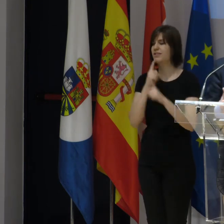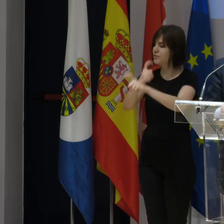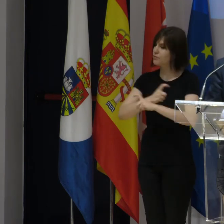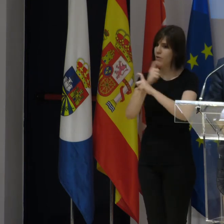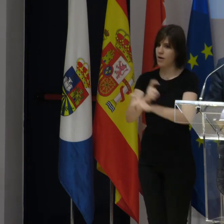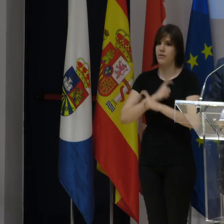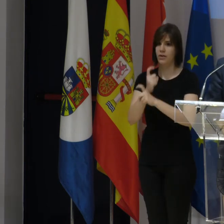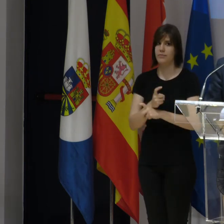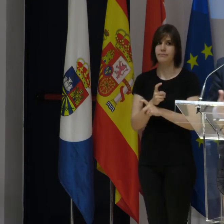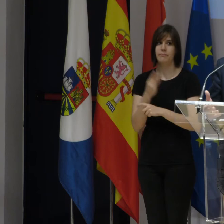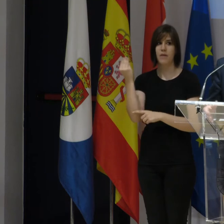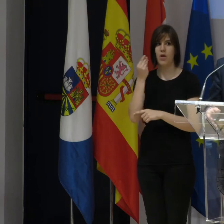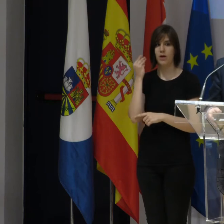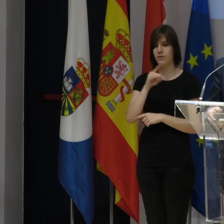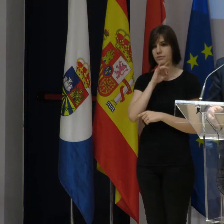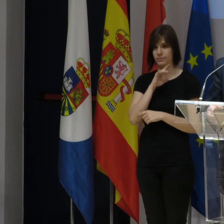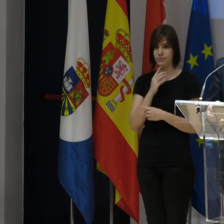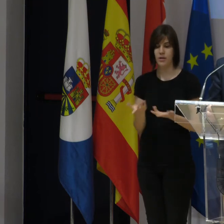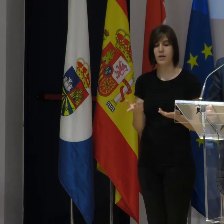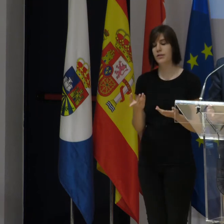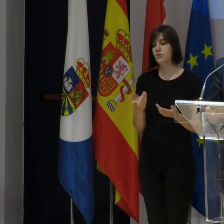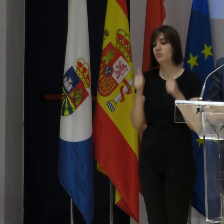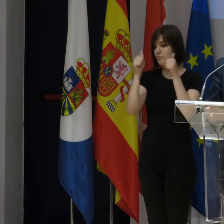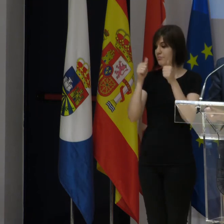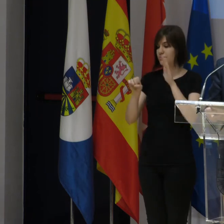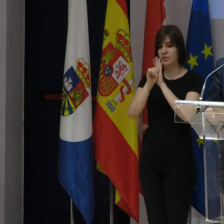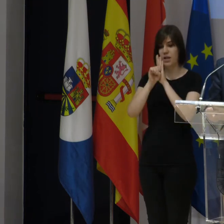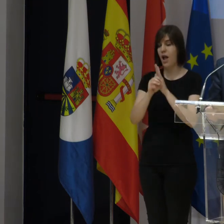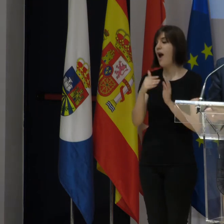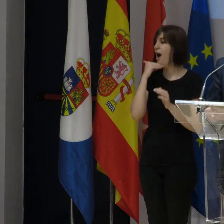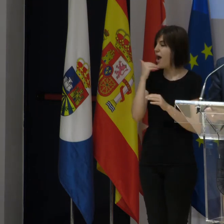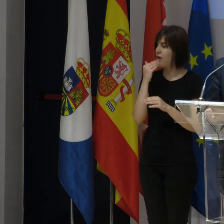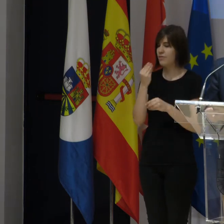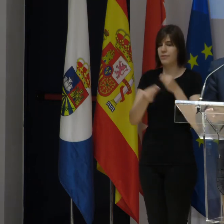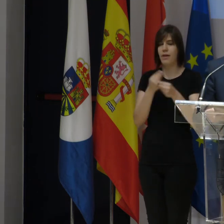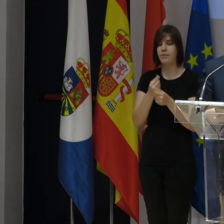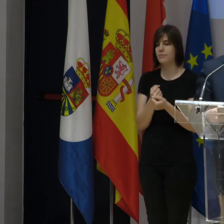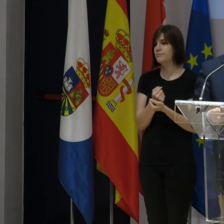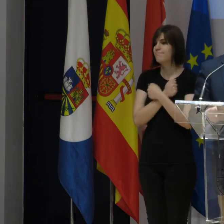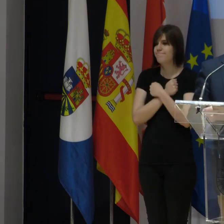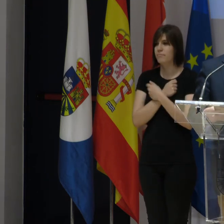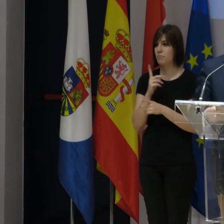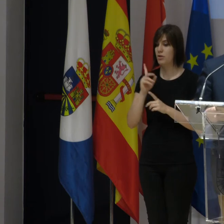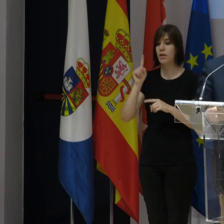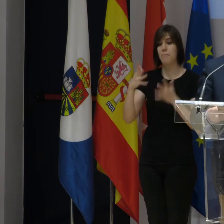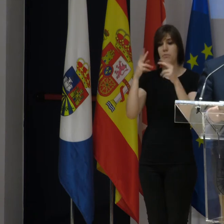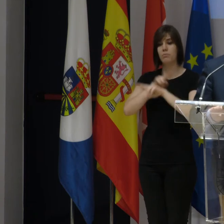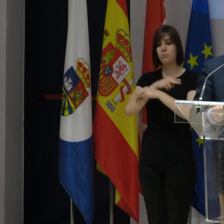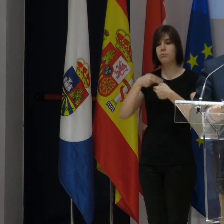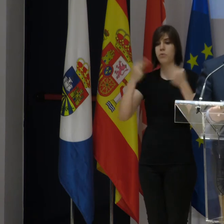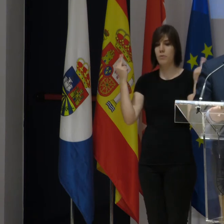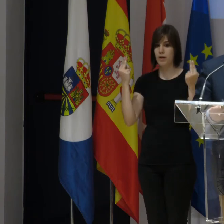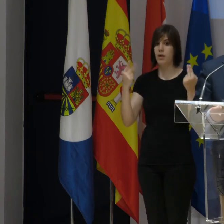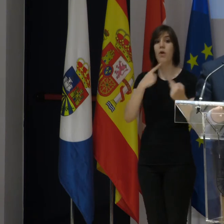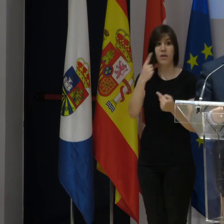esfuerzo y en mejora continua. Por lo tanto, esto es un reconocimiento a algo que hacemos de mil amores, pero que está bien que públicamente todos nos